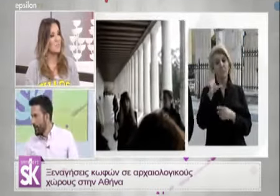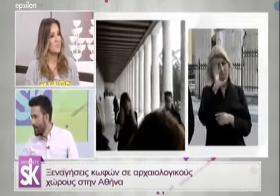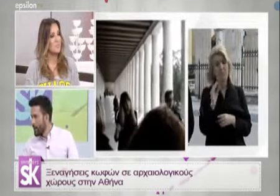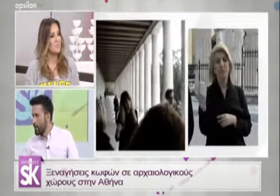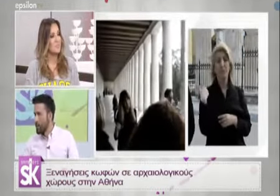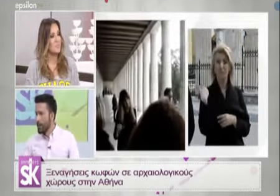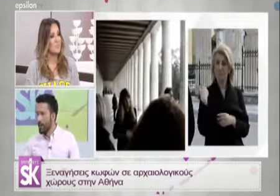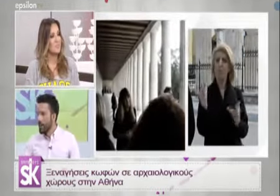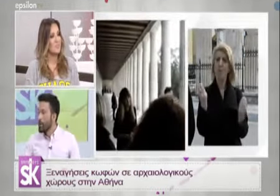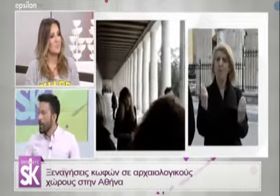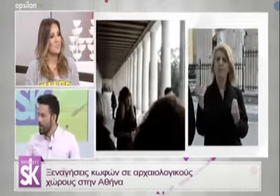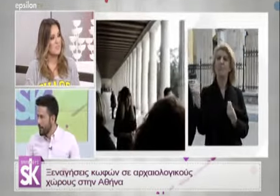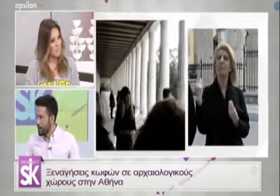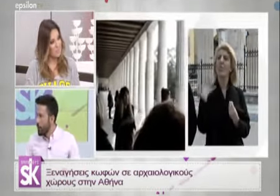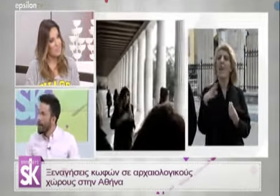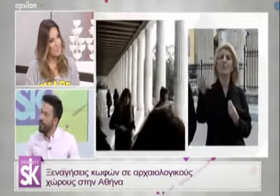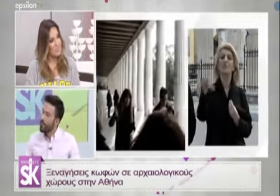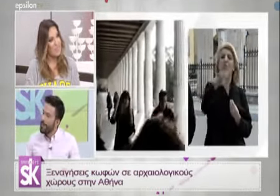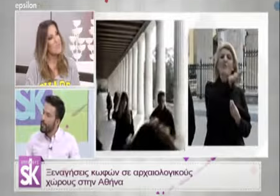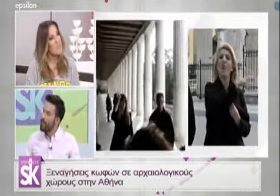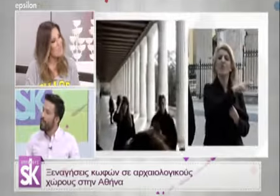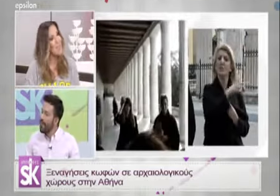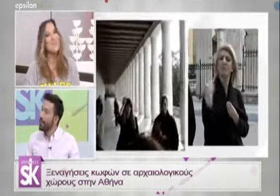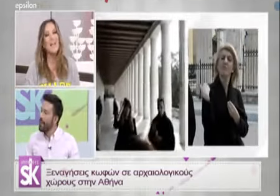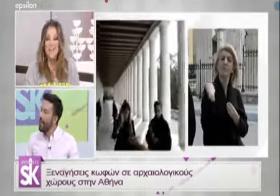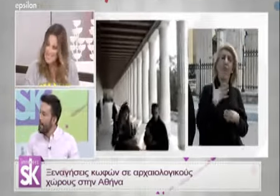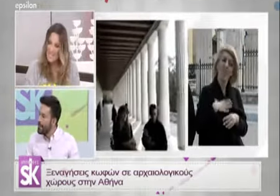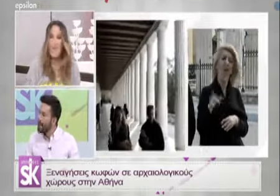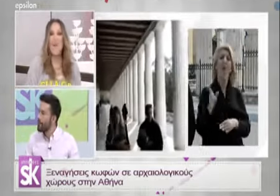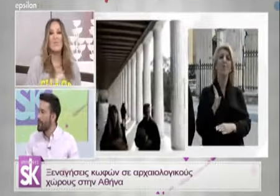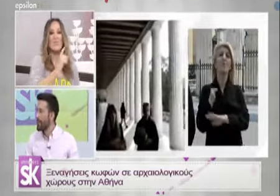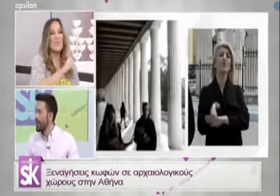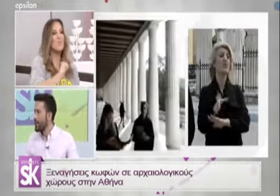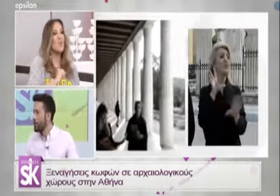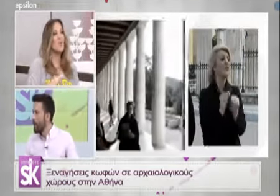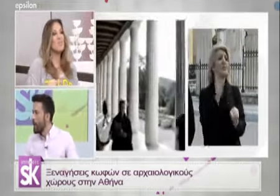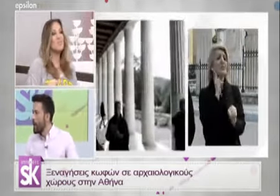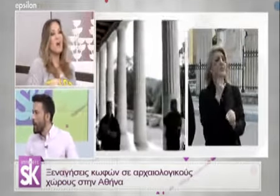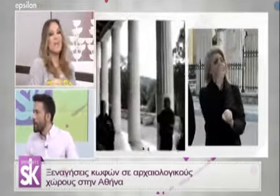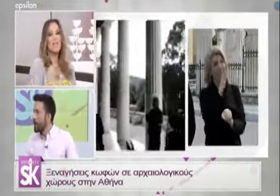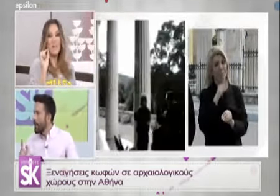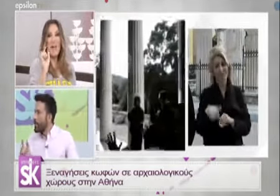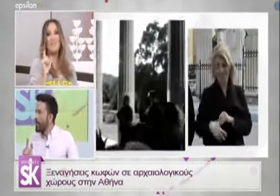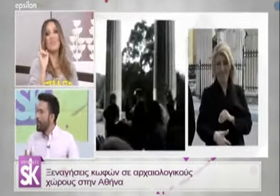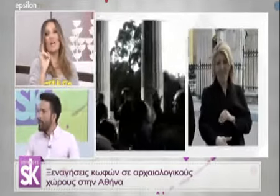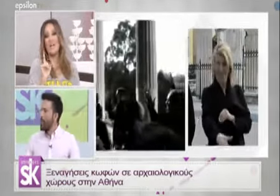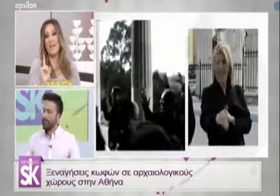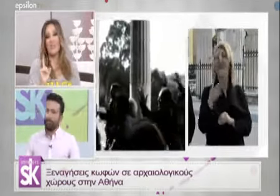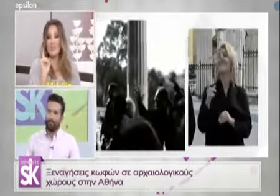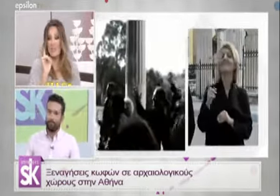Δελτίου της Νοηματικής του Ε, που κάθε μέρα μας μαθαίνει μια λέξη στη νοηματική. Το σκεφτόμουν τις προάλλες. Μπράβο στο κανάλι μας, αυτό